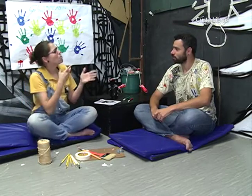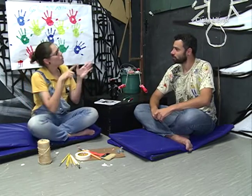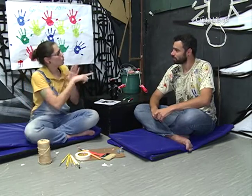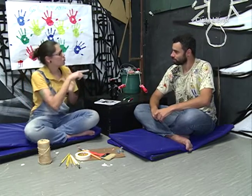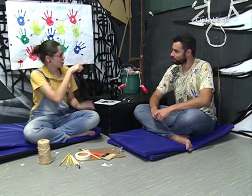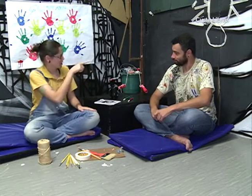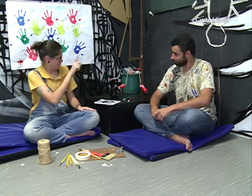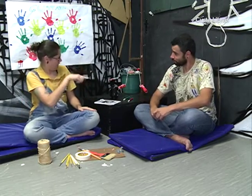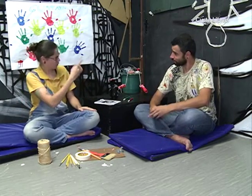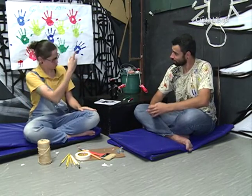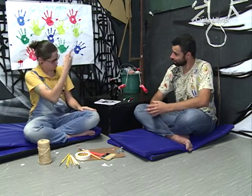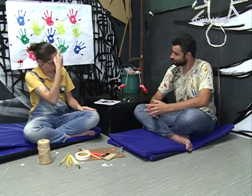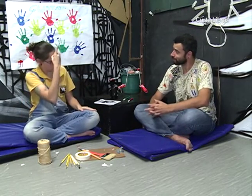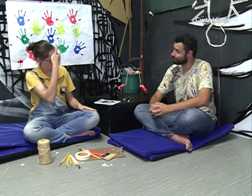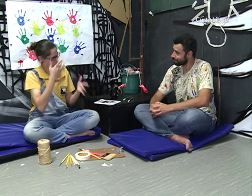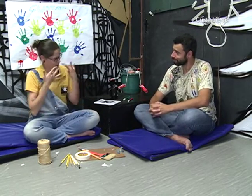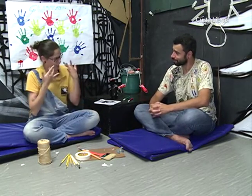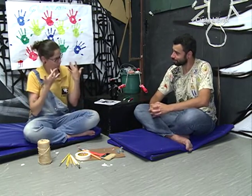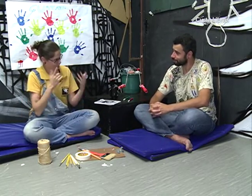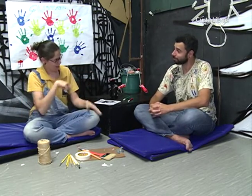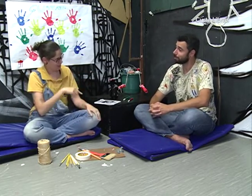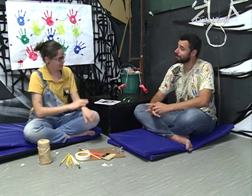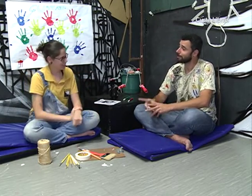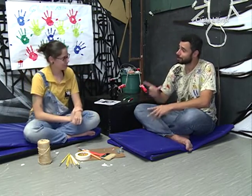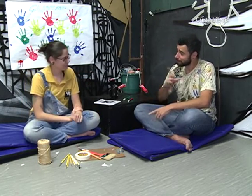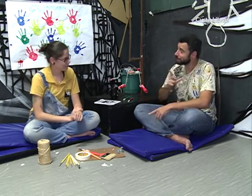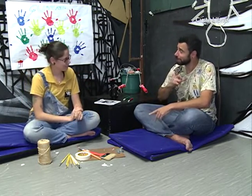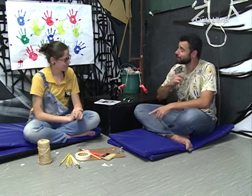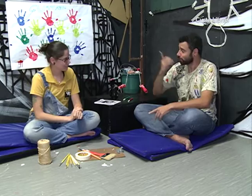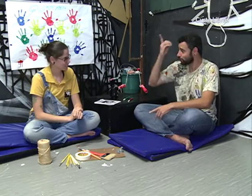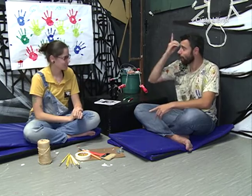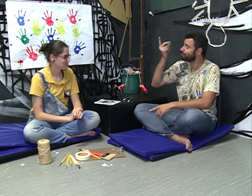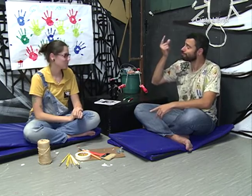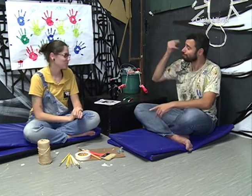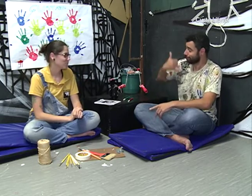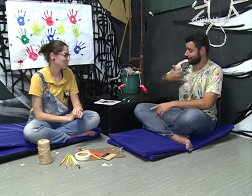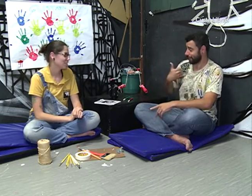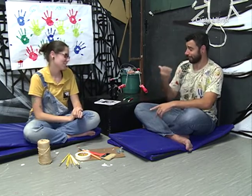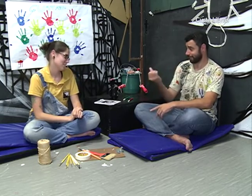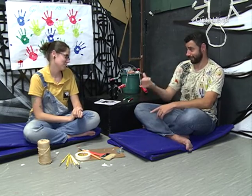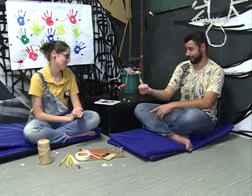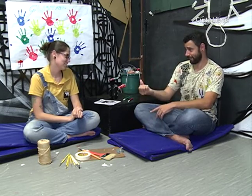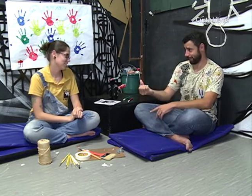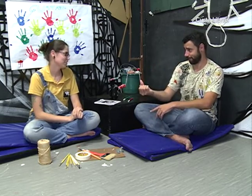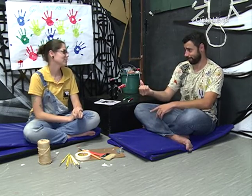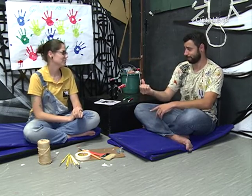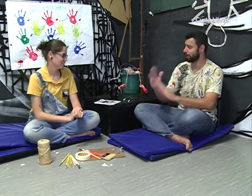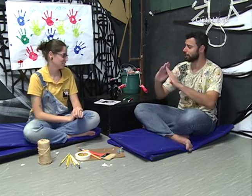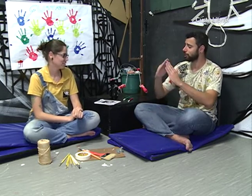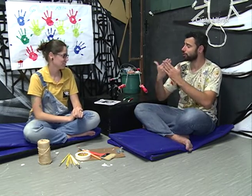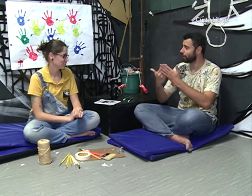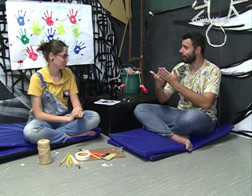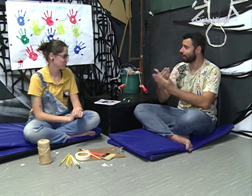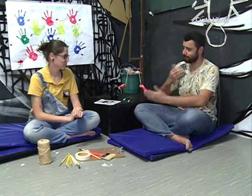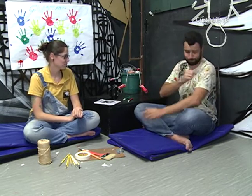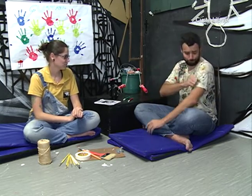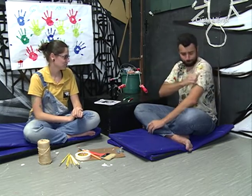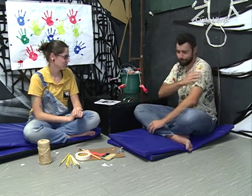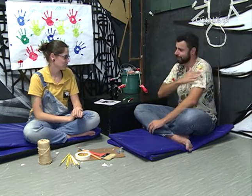Então eu te pergunto, é o teu dom o teatro? Sim, tenho o dom. Com seis anos na escola,